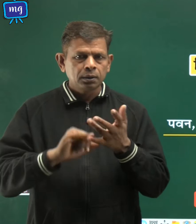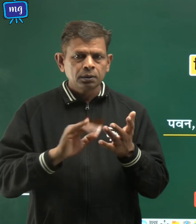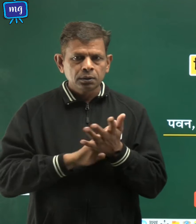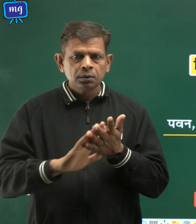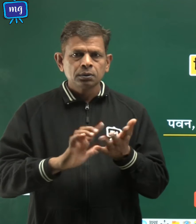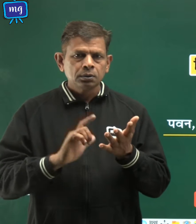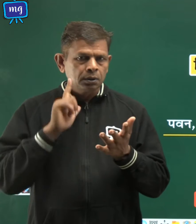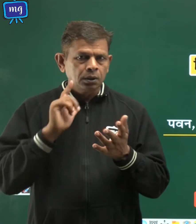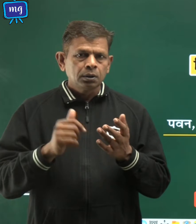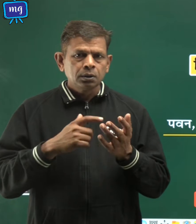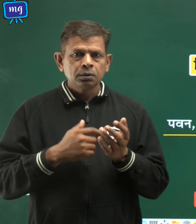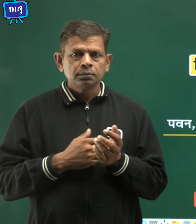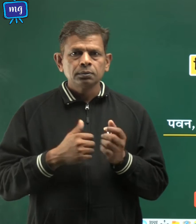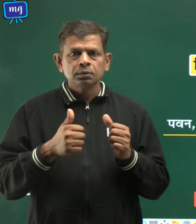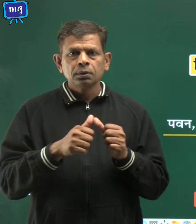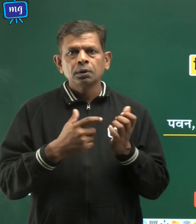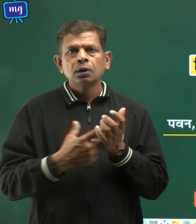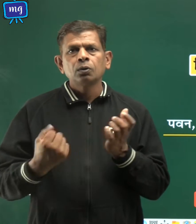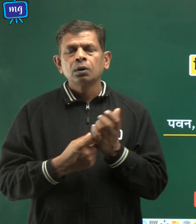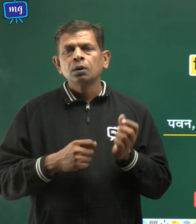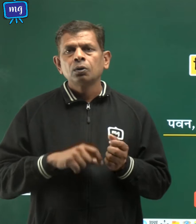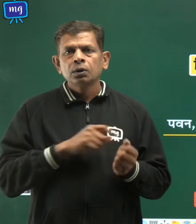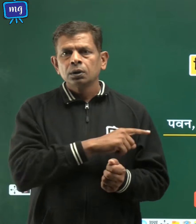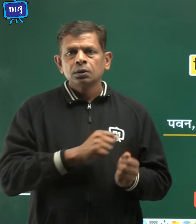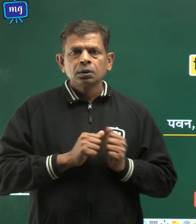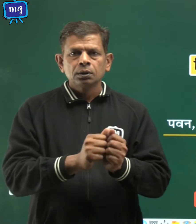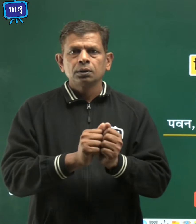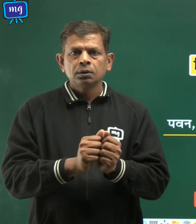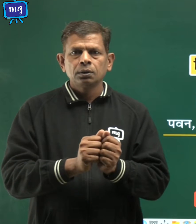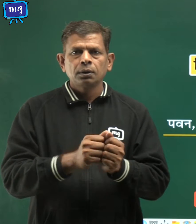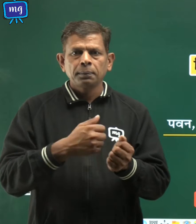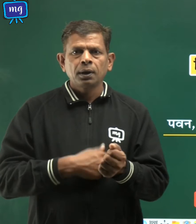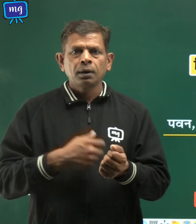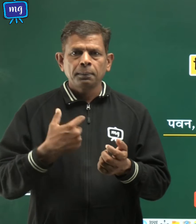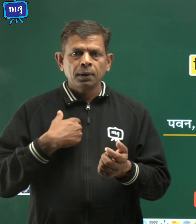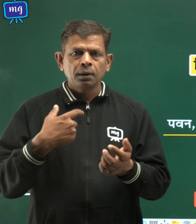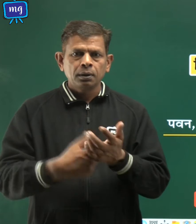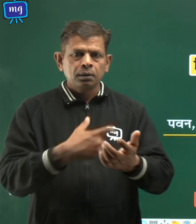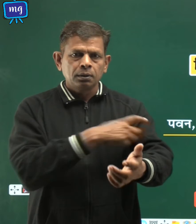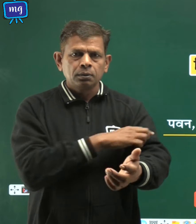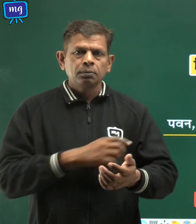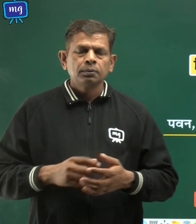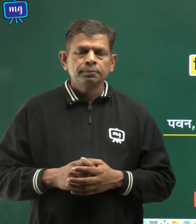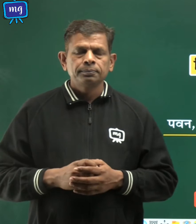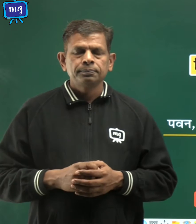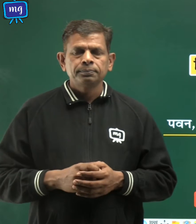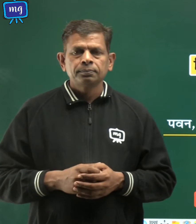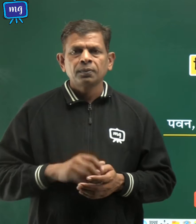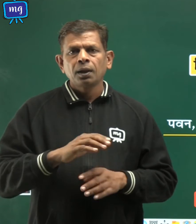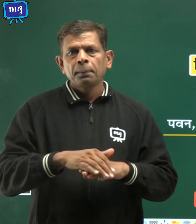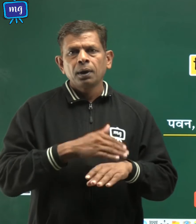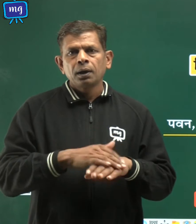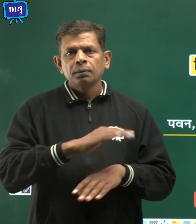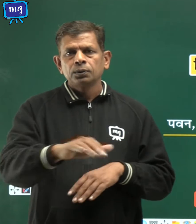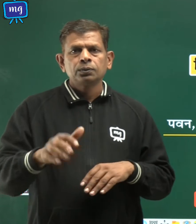है और मेरे साथ हैं रामशरूप कुमार प्यारे